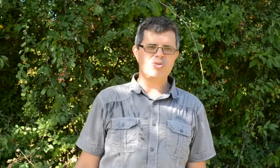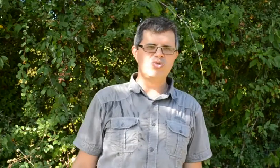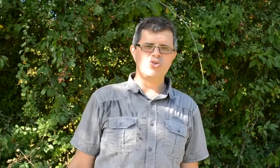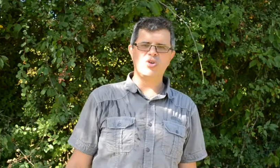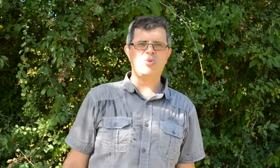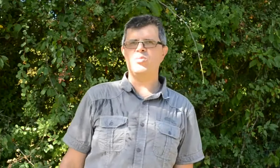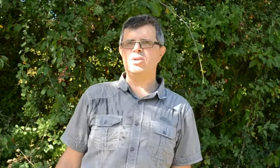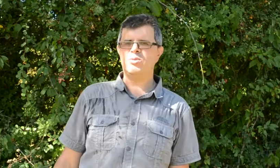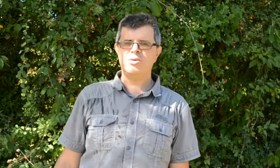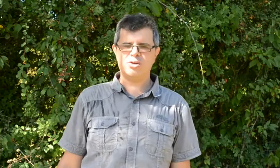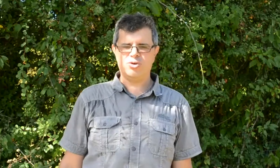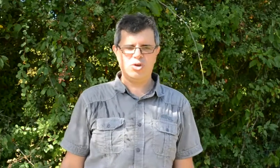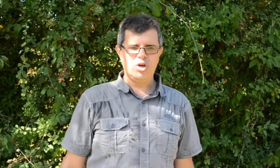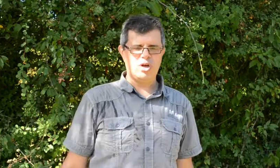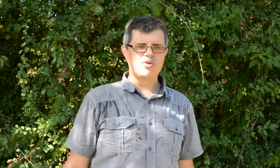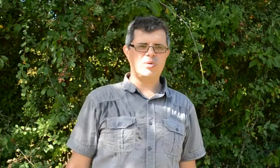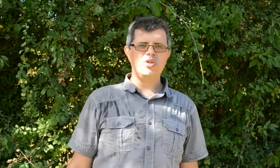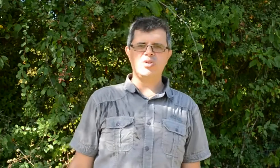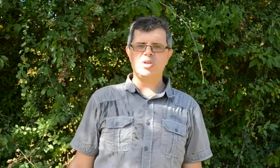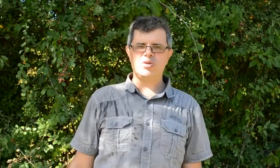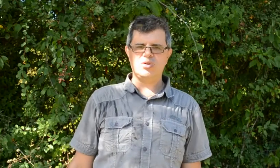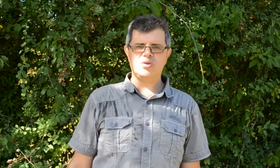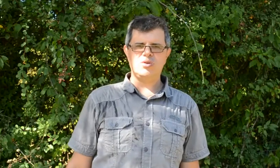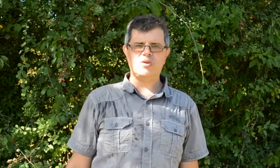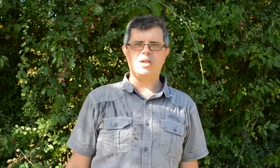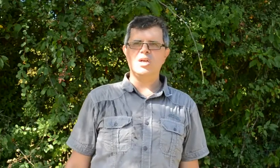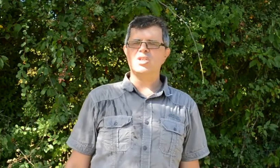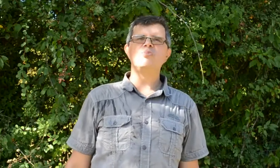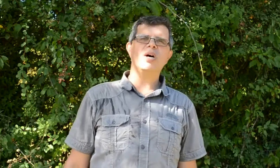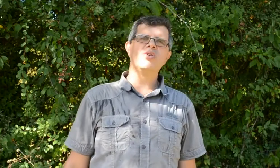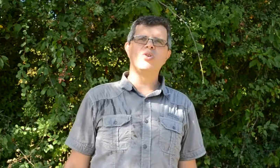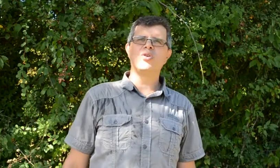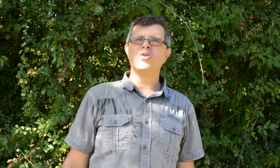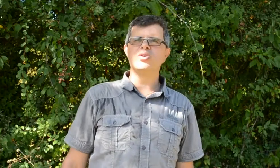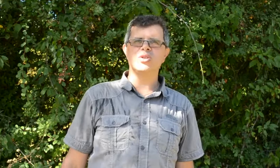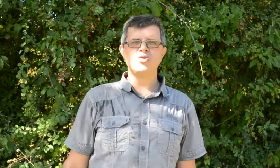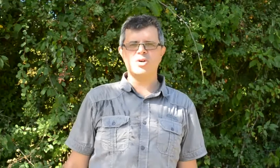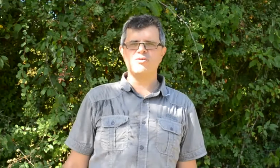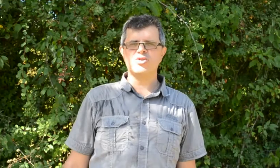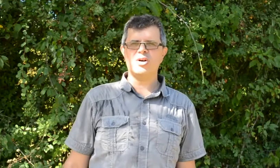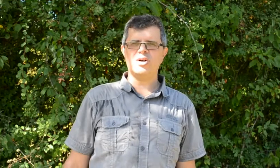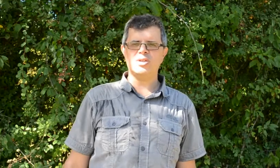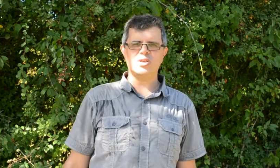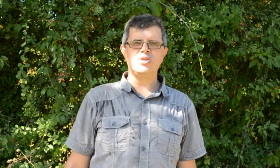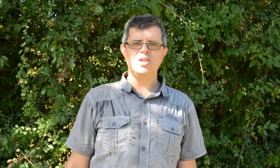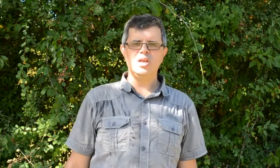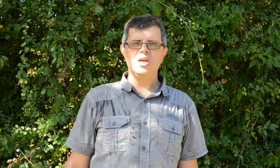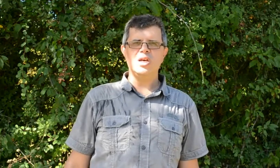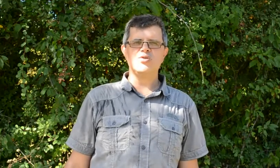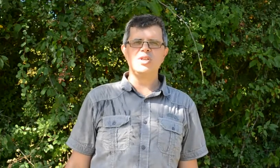'habitude. Pareil pour les tables de marque, ils vont s'y habituer. Voilà. J'espère que ce tutoriel vous sera très utile. je vous dis